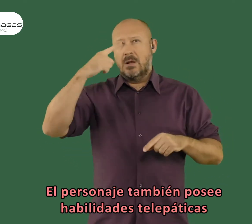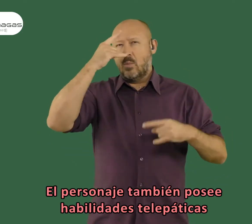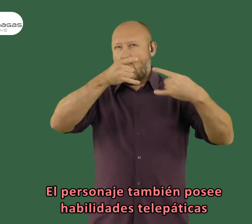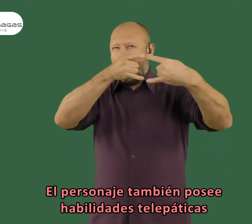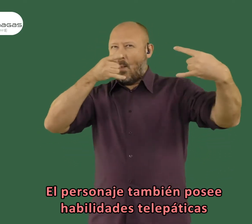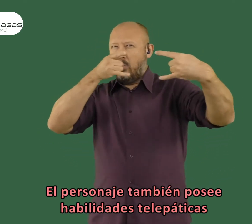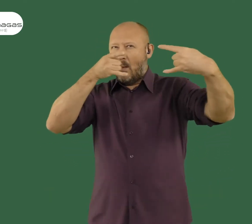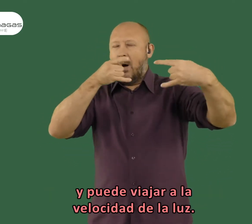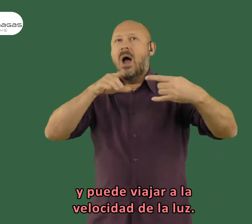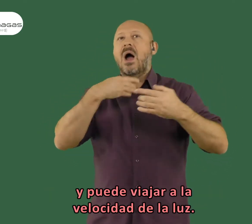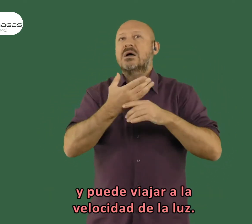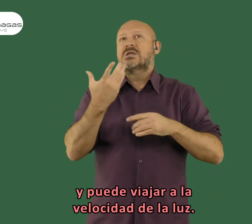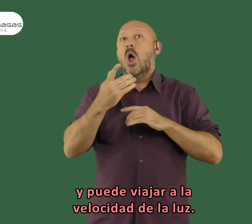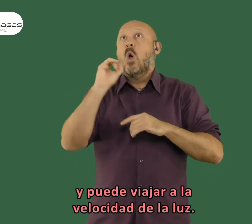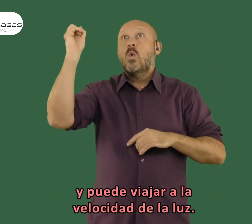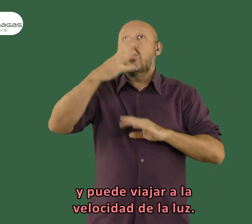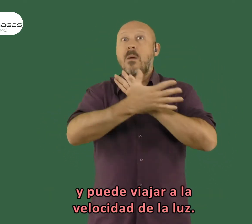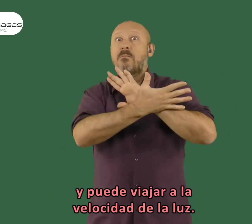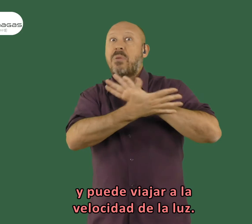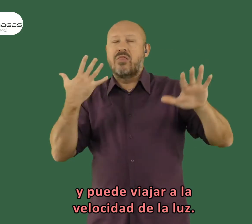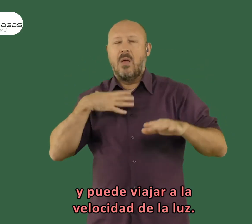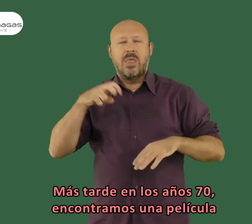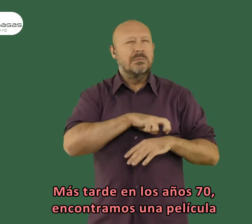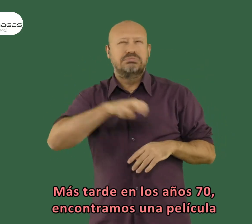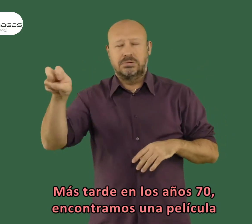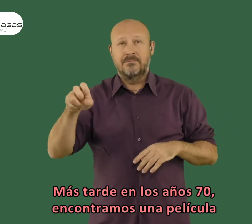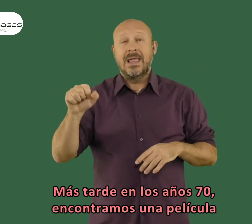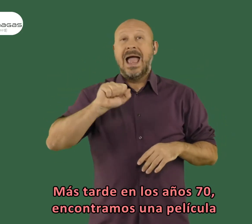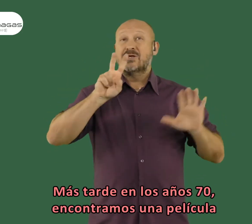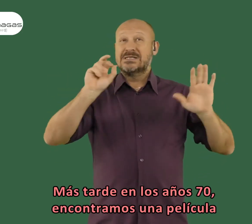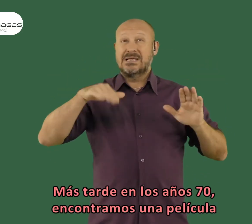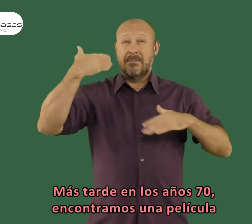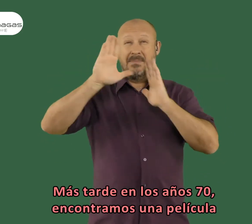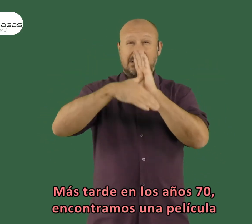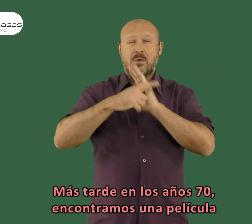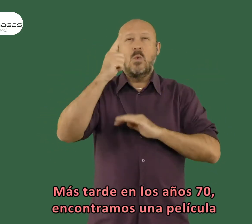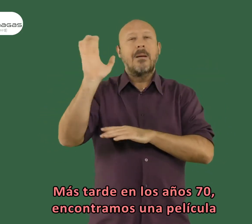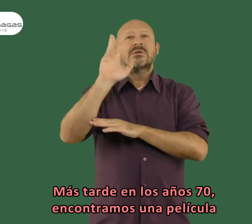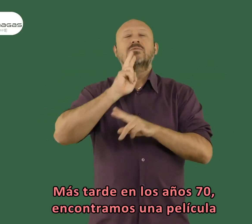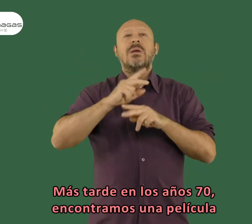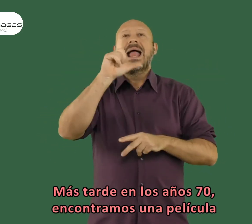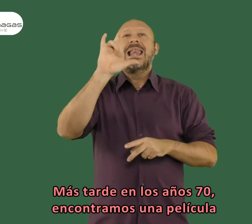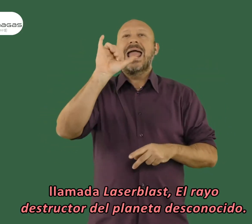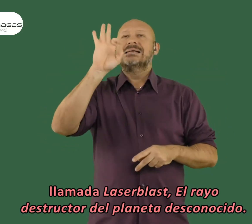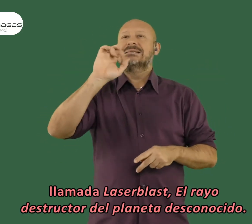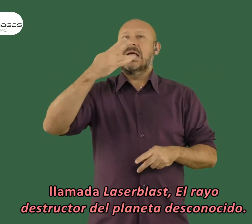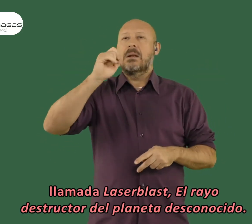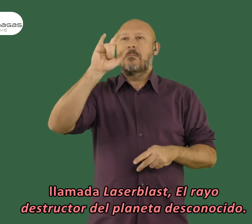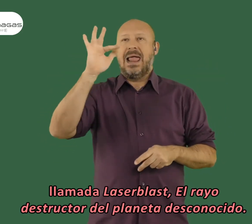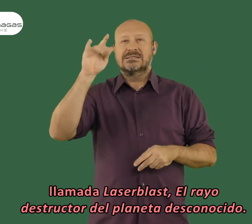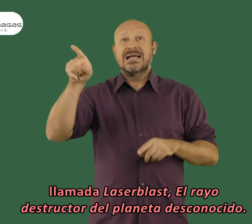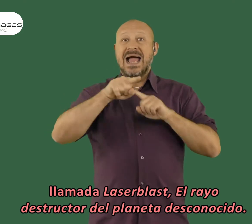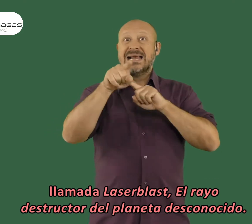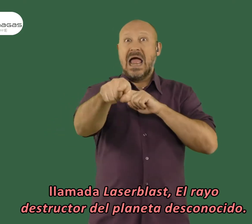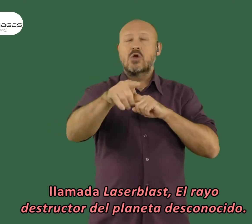también posee habilidades telepáticas y puede viajar a la velocidad de la luz. Más tarde, en los años 70, encontramos una película llamada